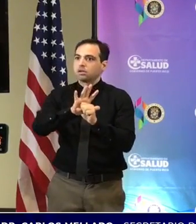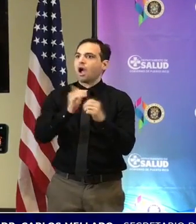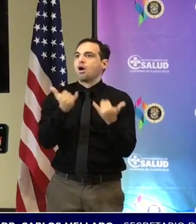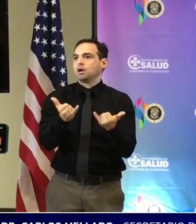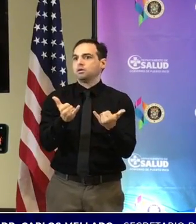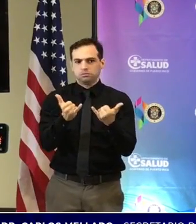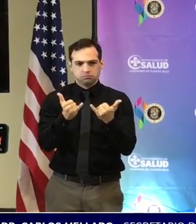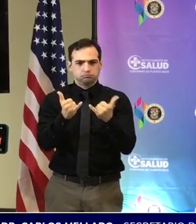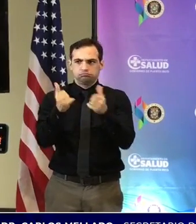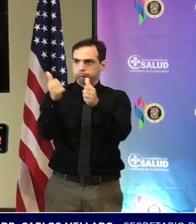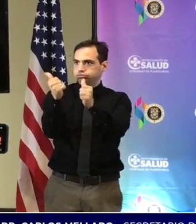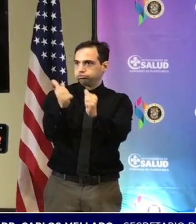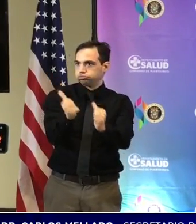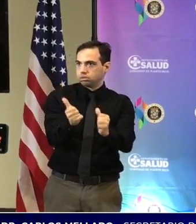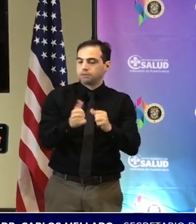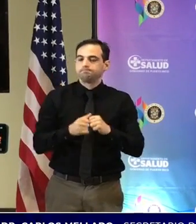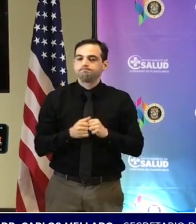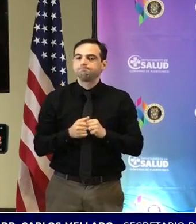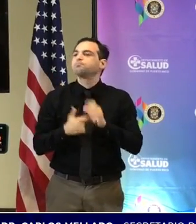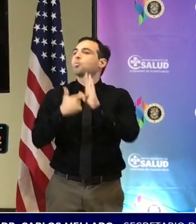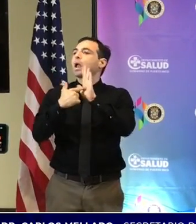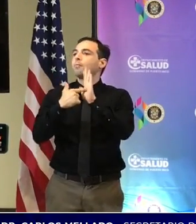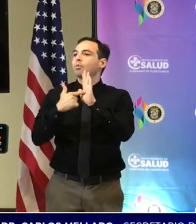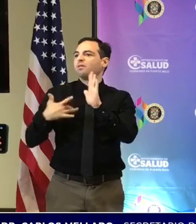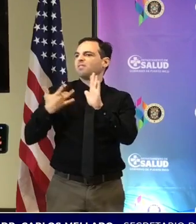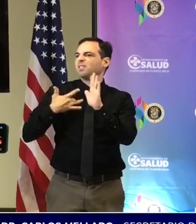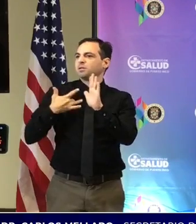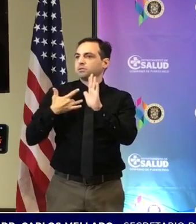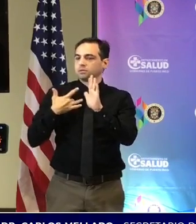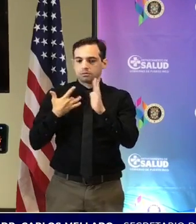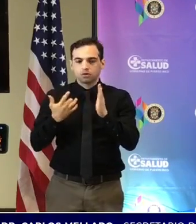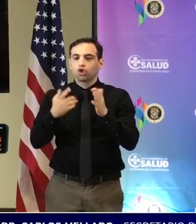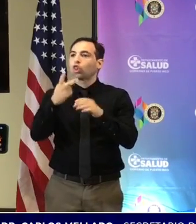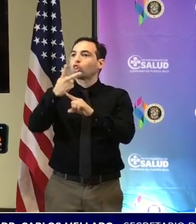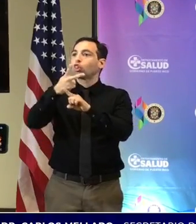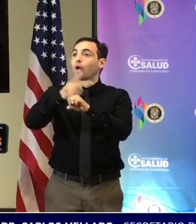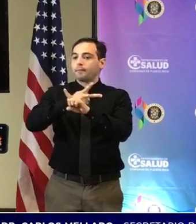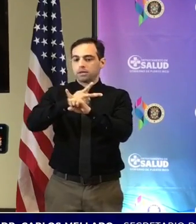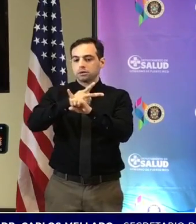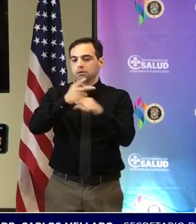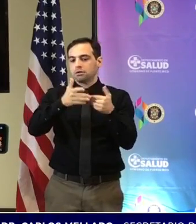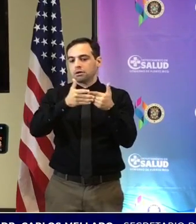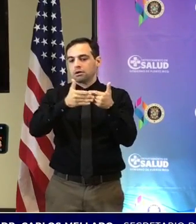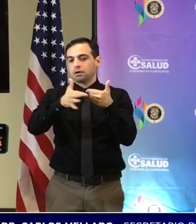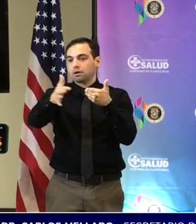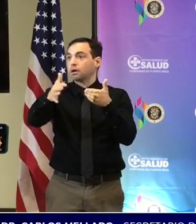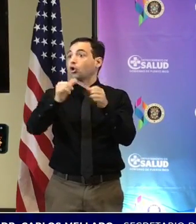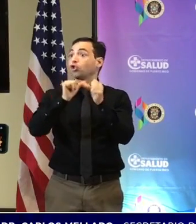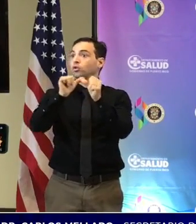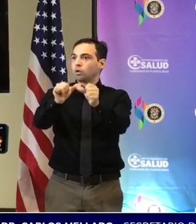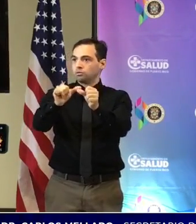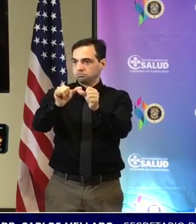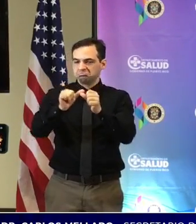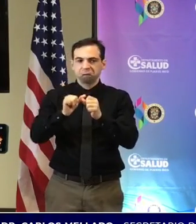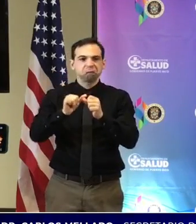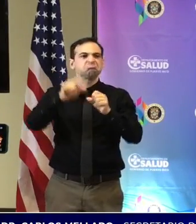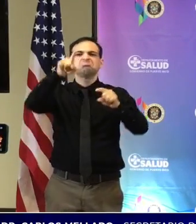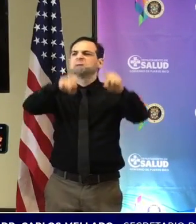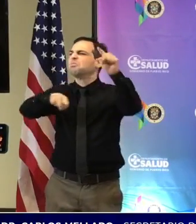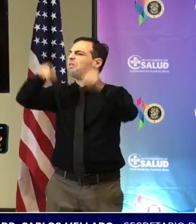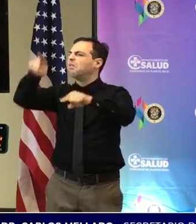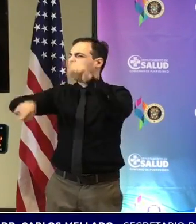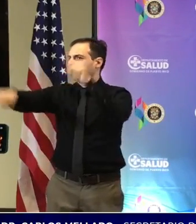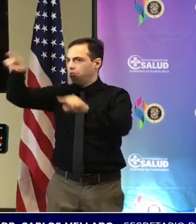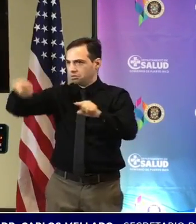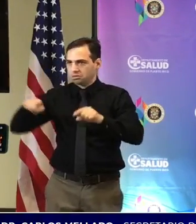Los síntomas que se describen que están presentes por un periodo de dos meses o más y las manifestaciones clínicas pueden ser variables y diversas, como